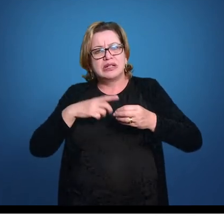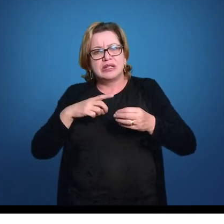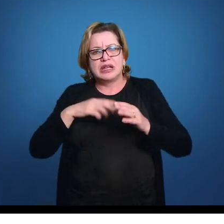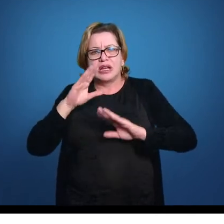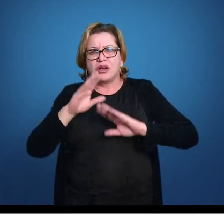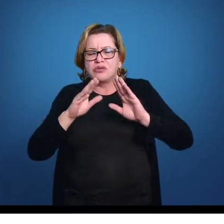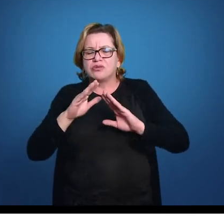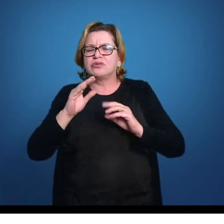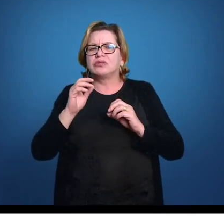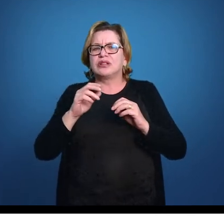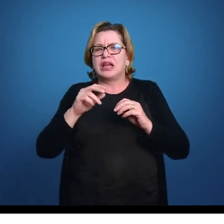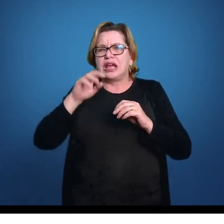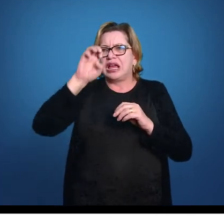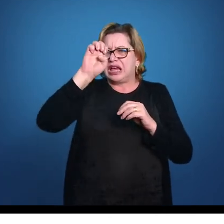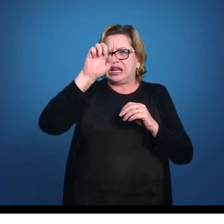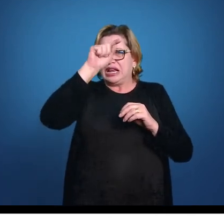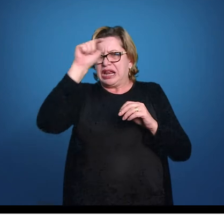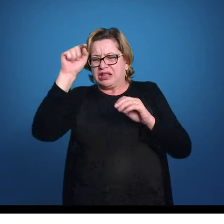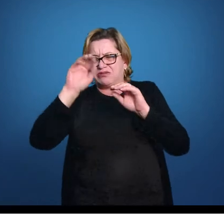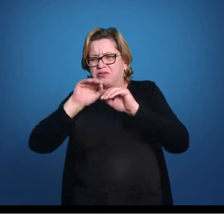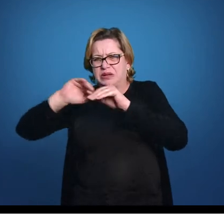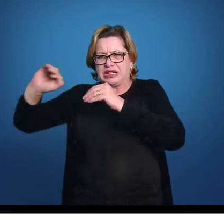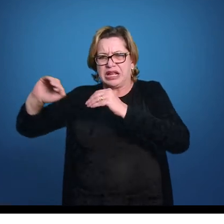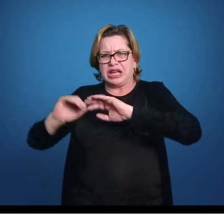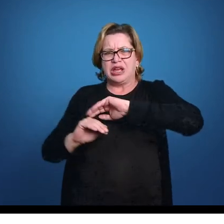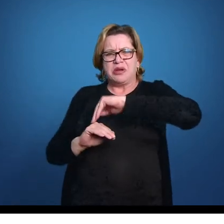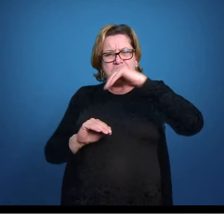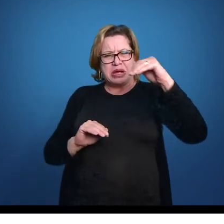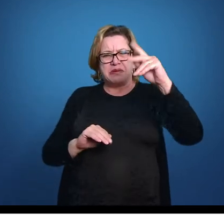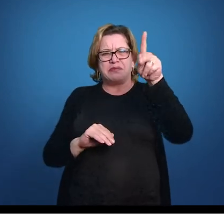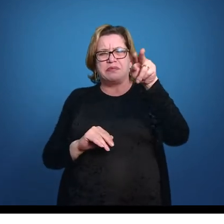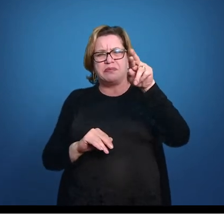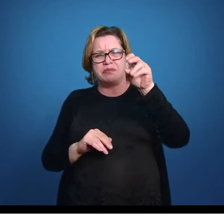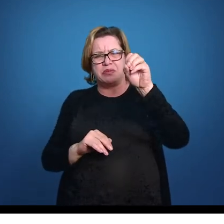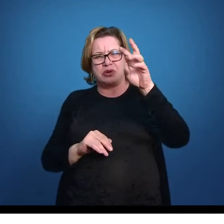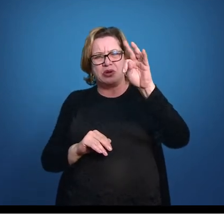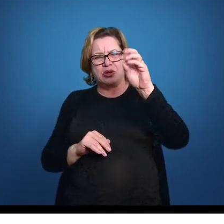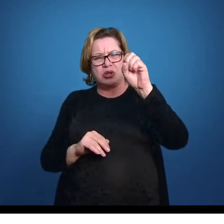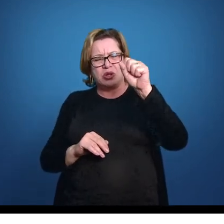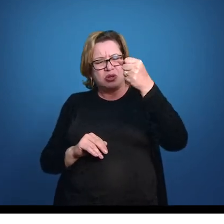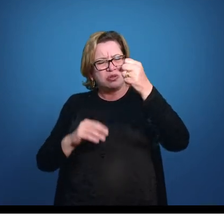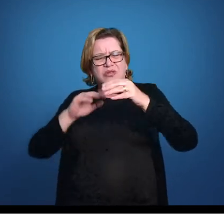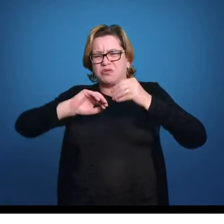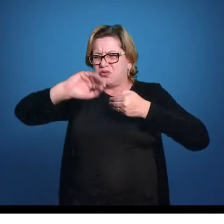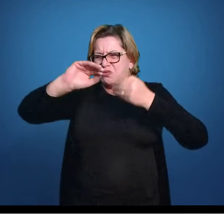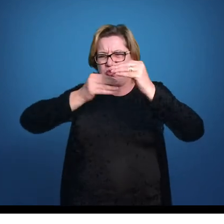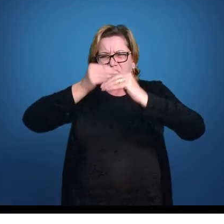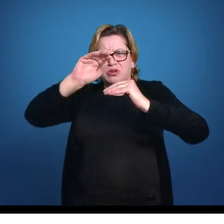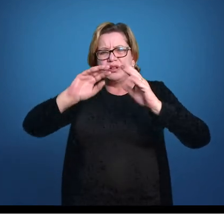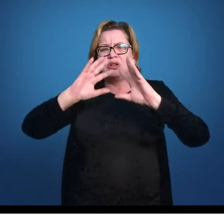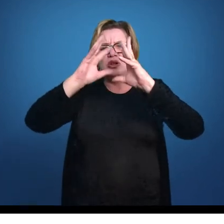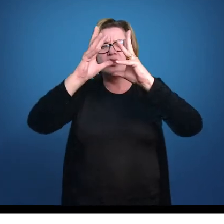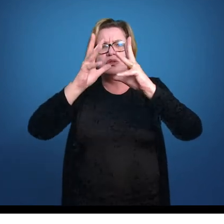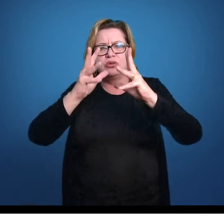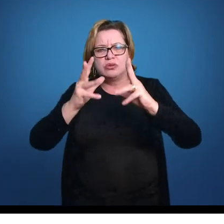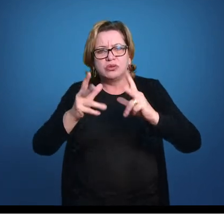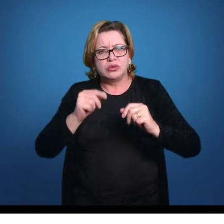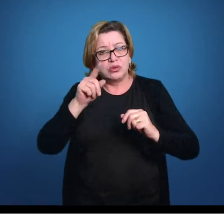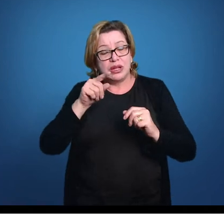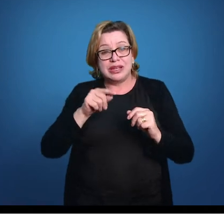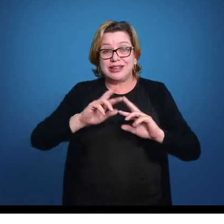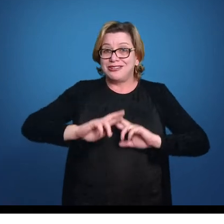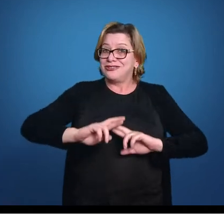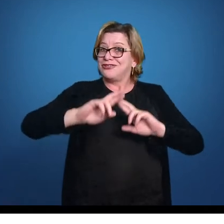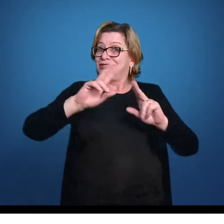elétrons para um lado, uns prótons para o outro, cátions e ânions para lá, cátions para cá, ânions para lá, tudo isso é diferença de